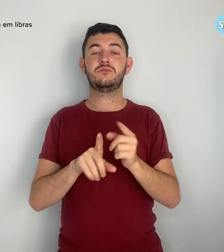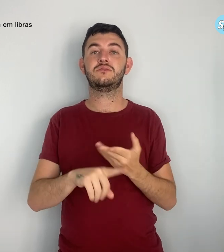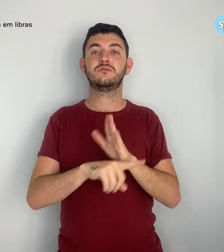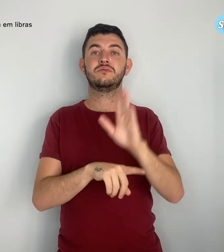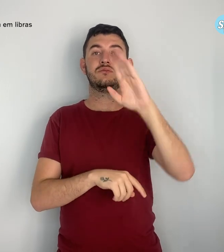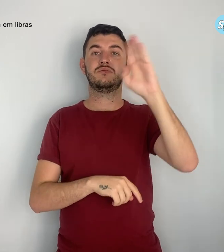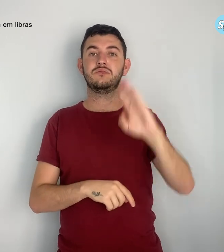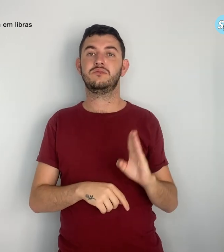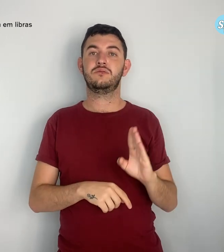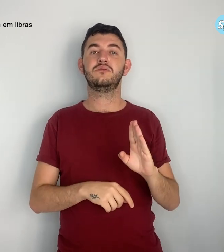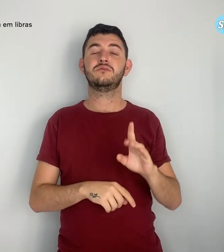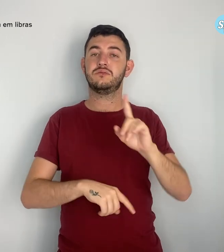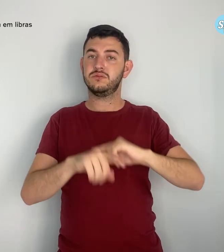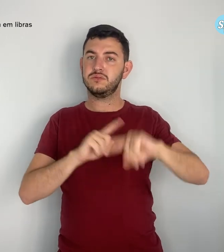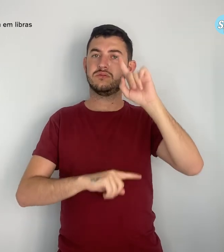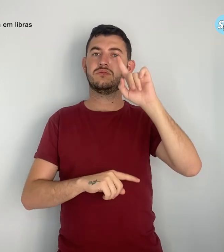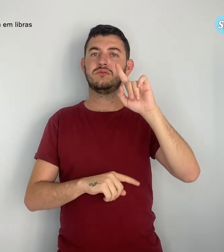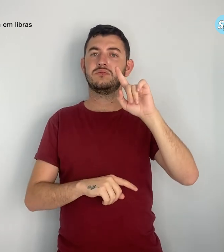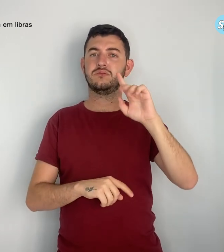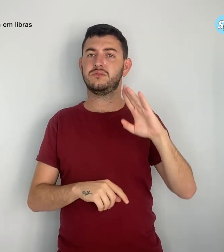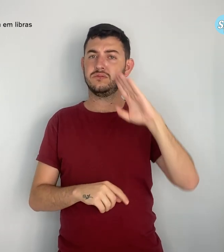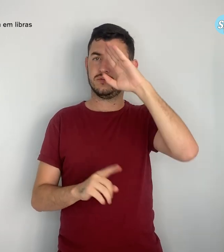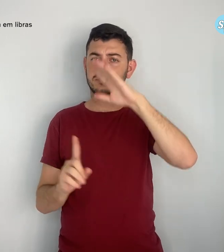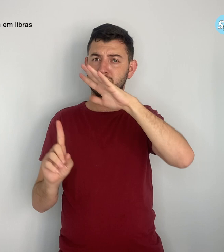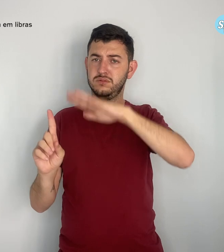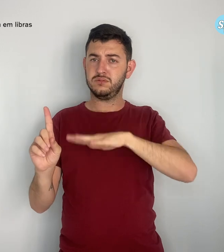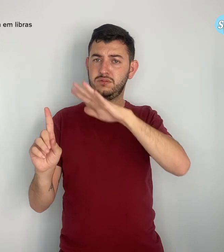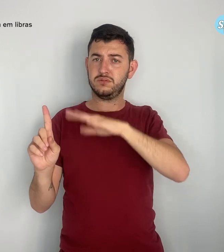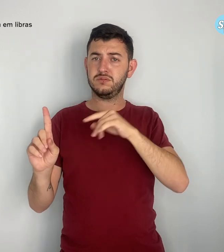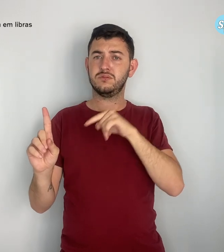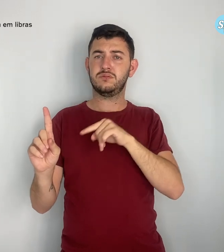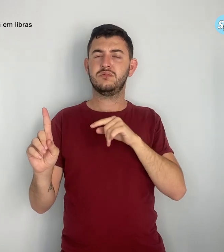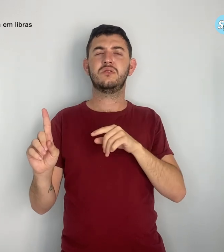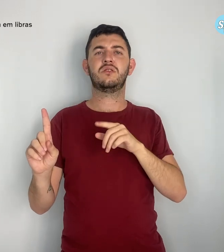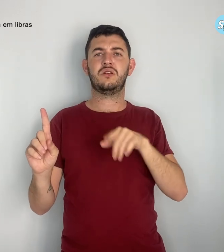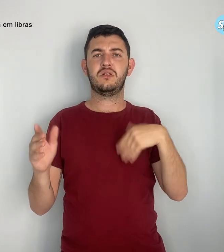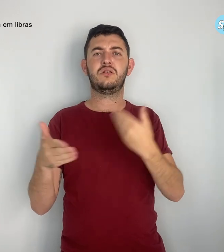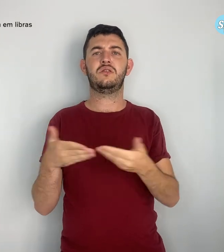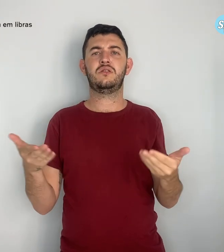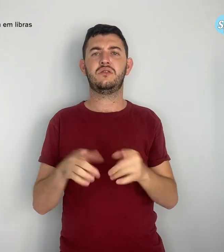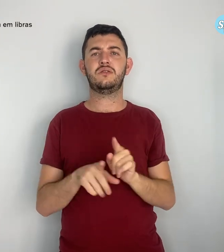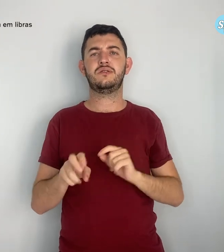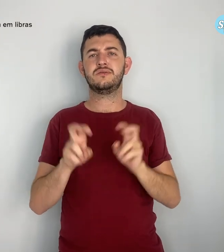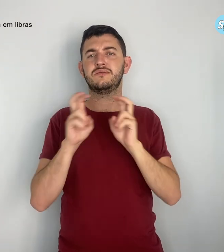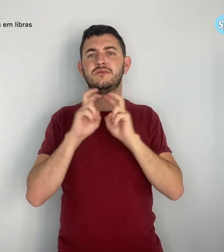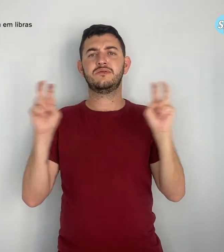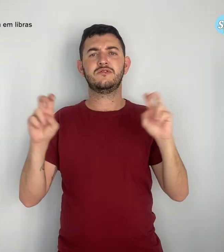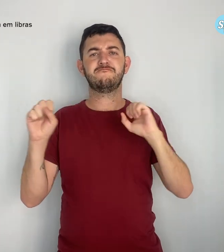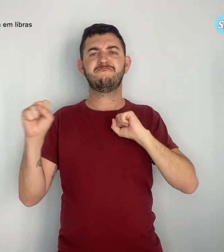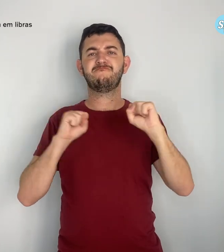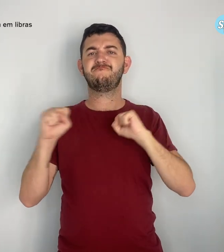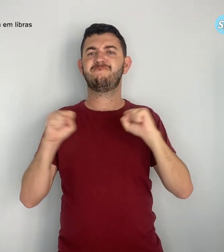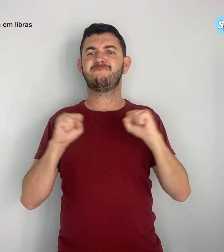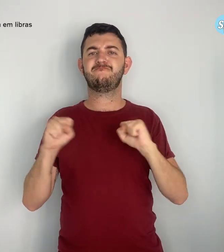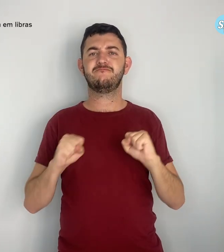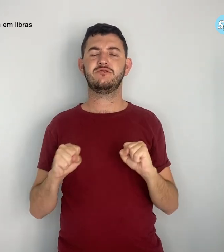onde o bolsonarismo ainda esperneia e grita estridente. Pela frente,